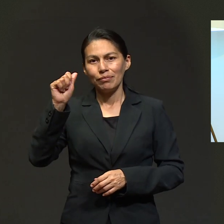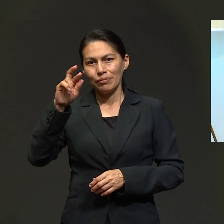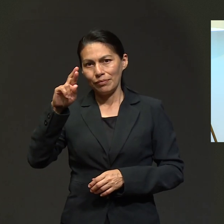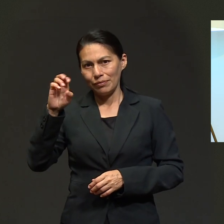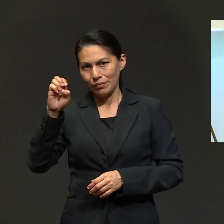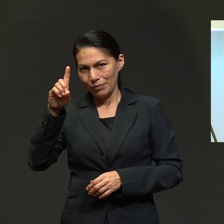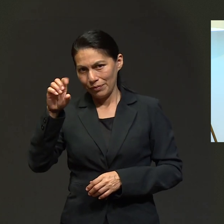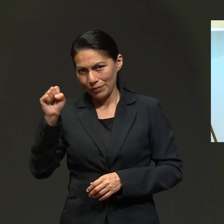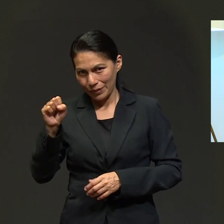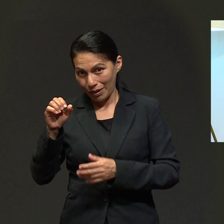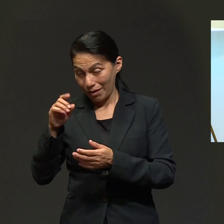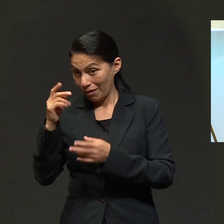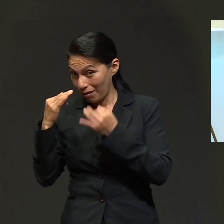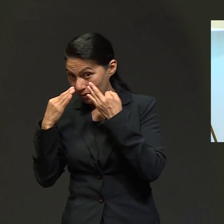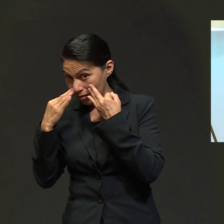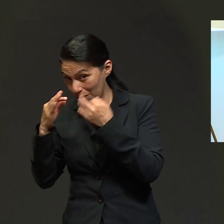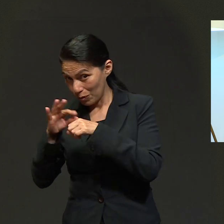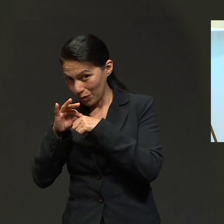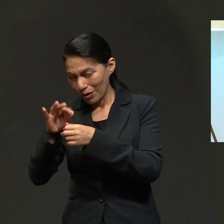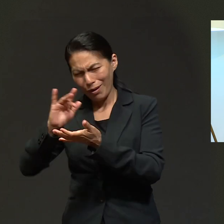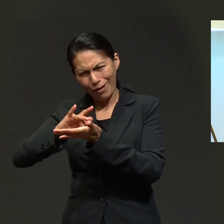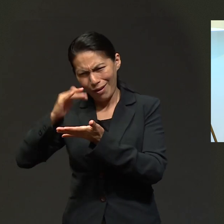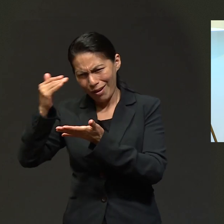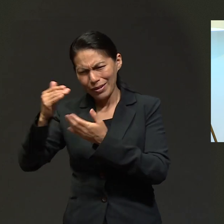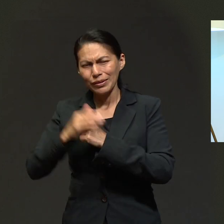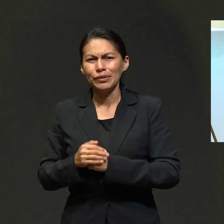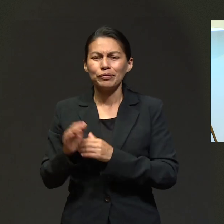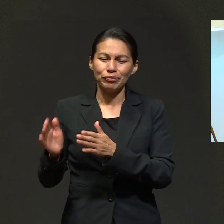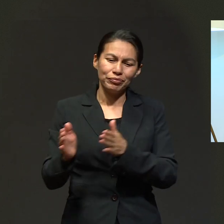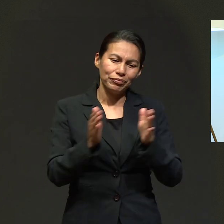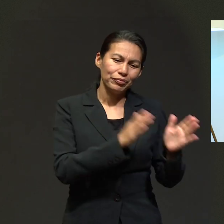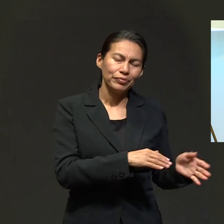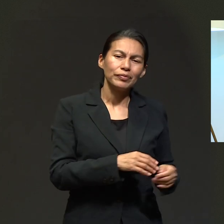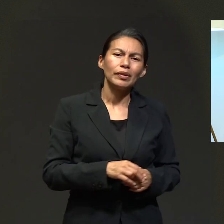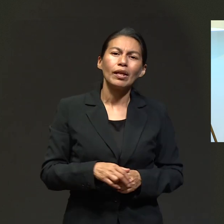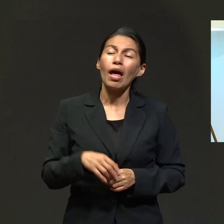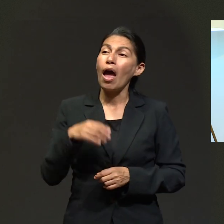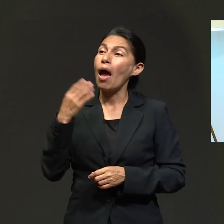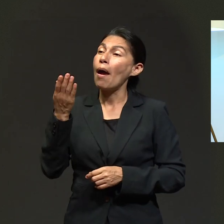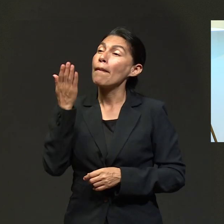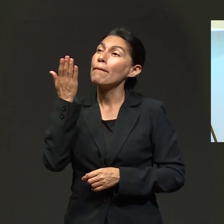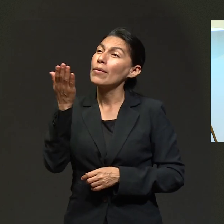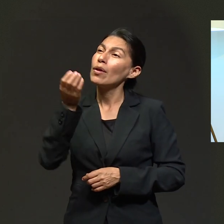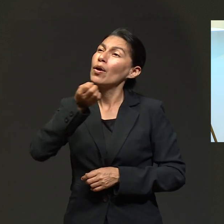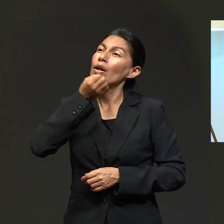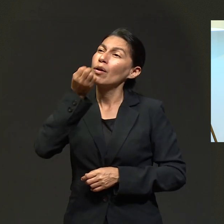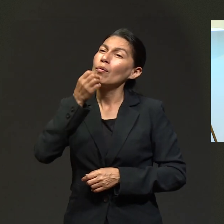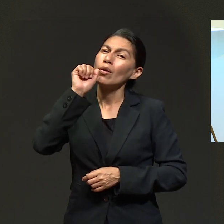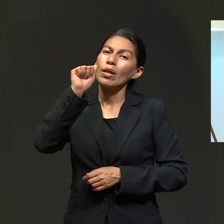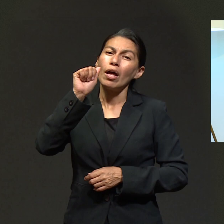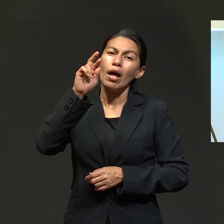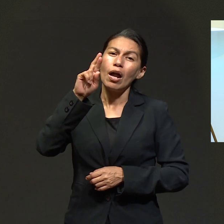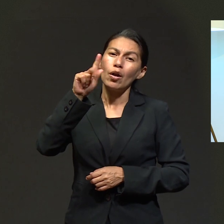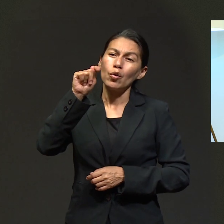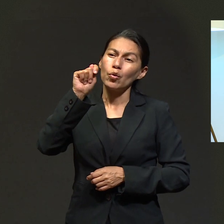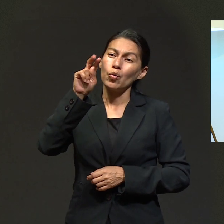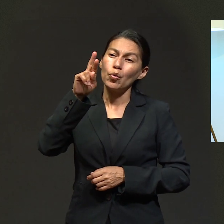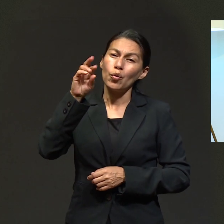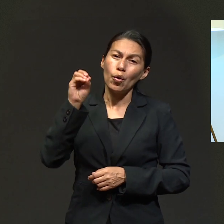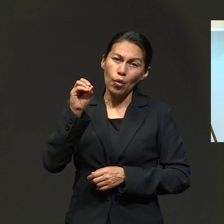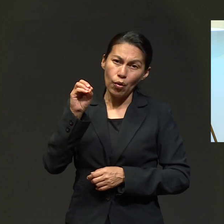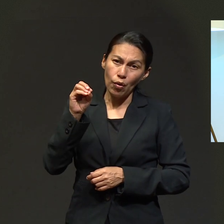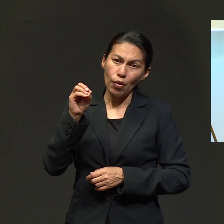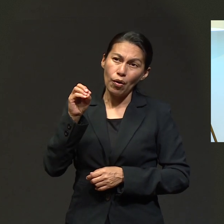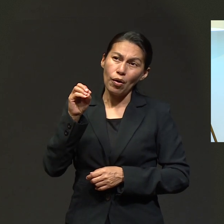Amén. Amén. Pido oración por Arturo, por la sanidad de su mente. Vamos a estar orando por esta petición, Sara,